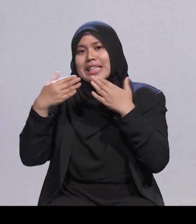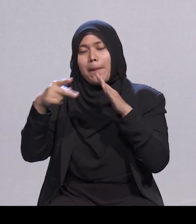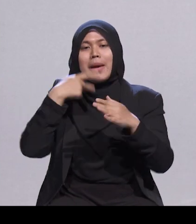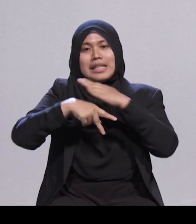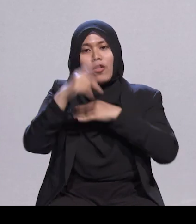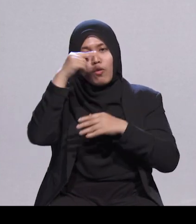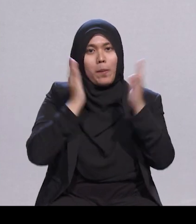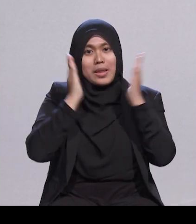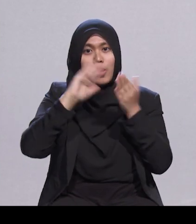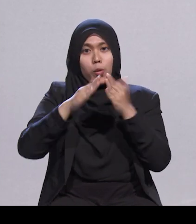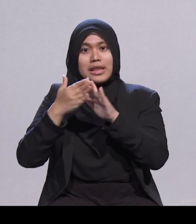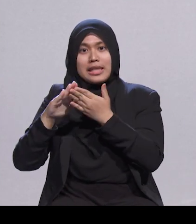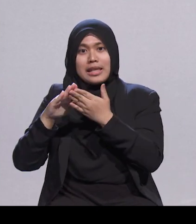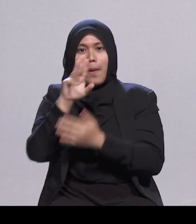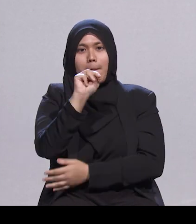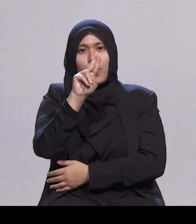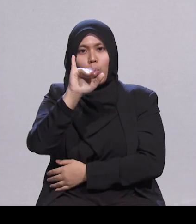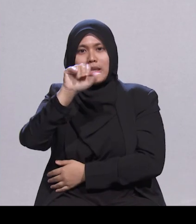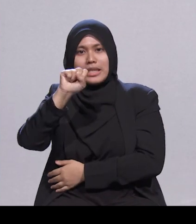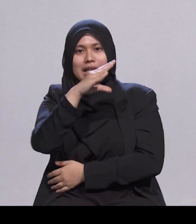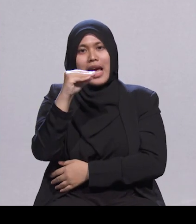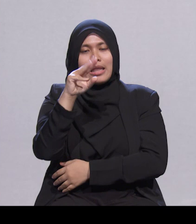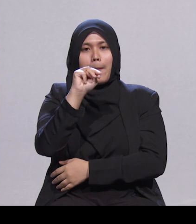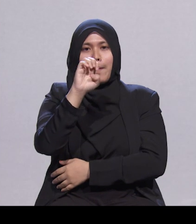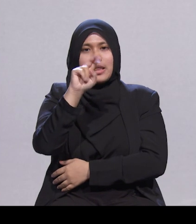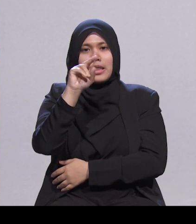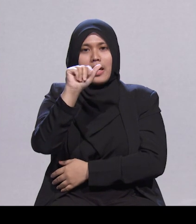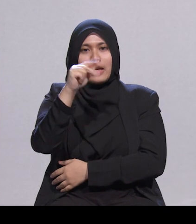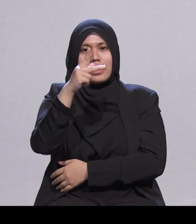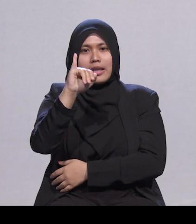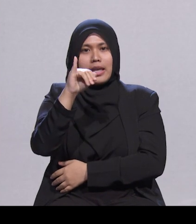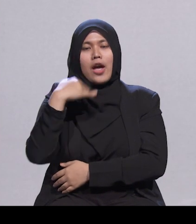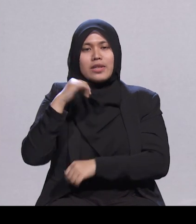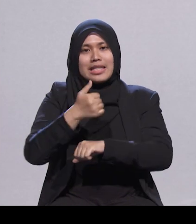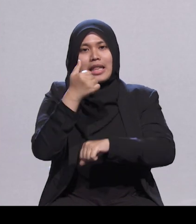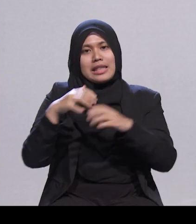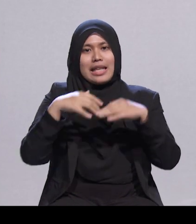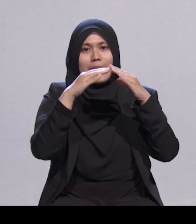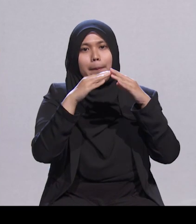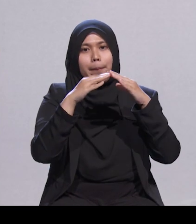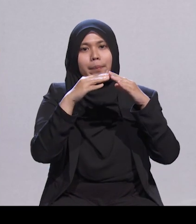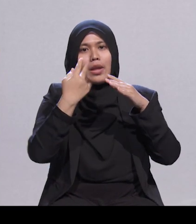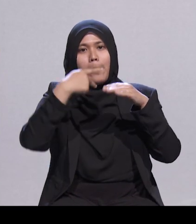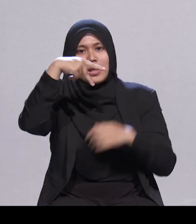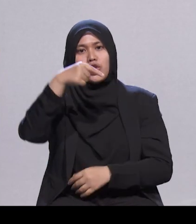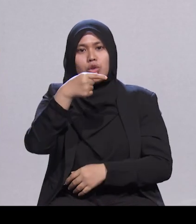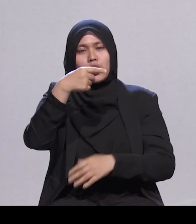muis dan mendaki telah membentuk jawatan kuasa bersama generasi perintis. Ia dipengerusikan Speaker Parlimen